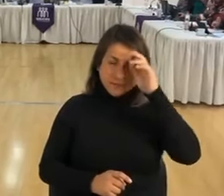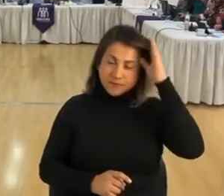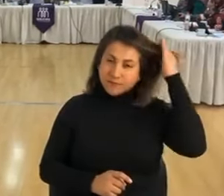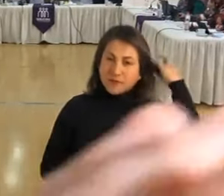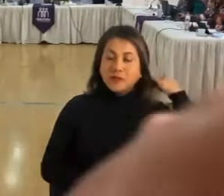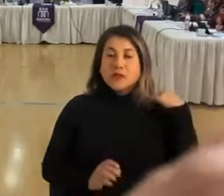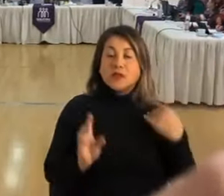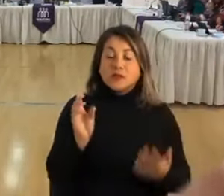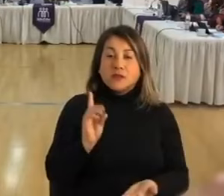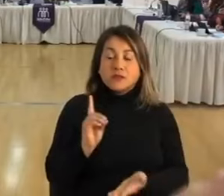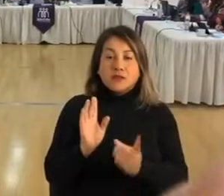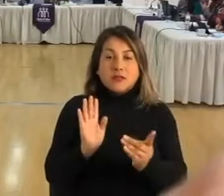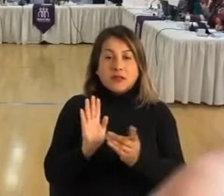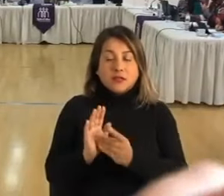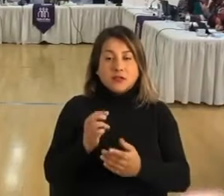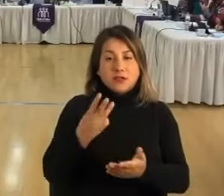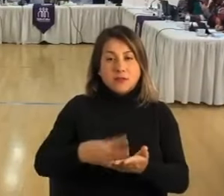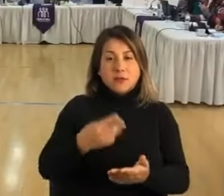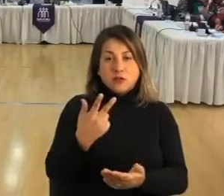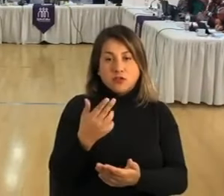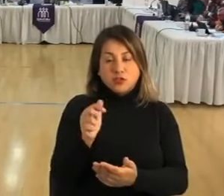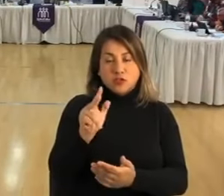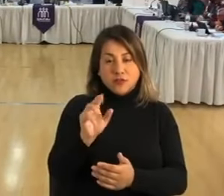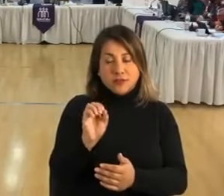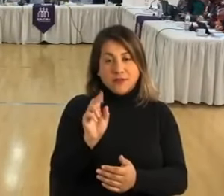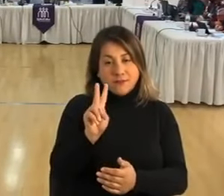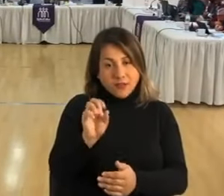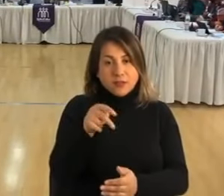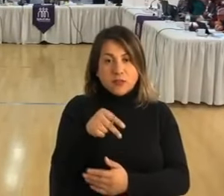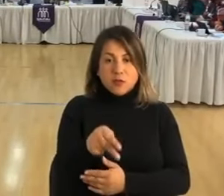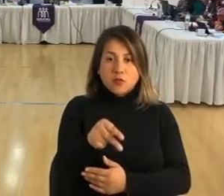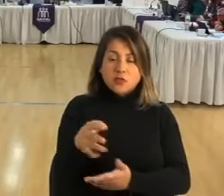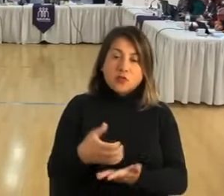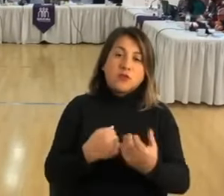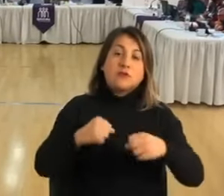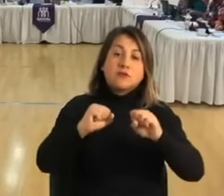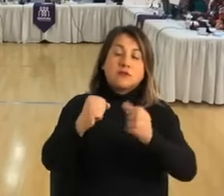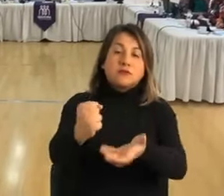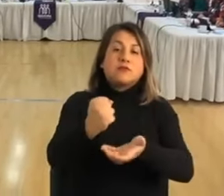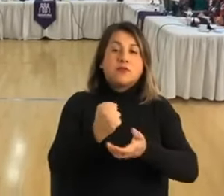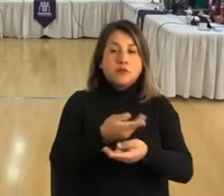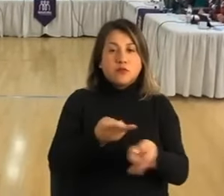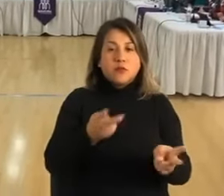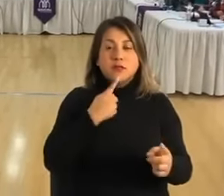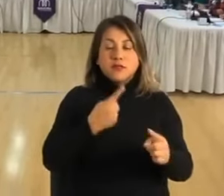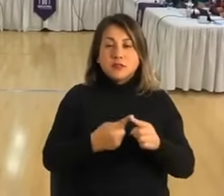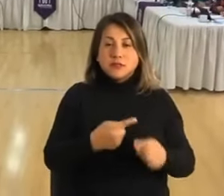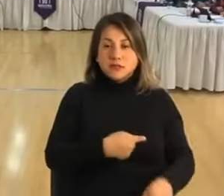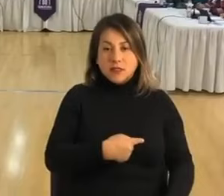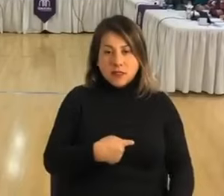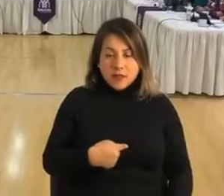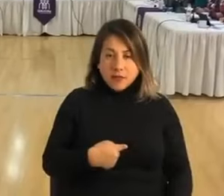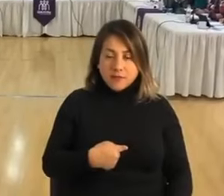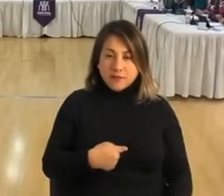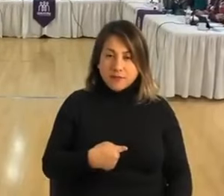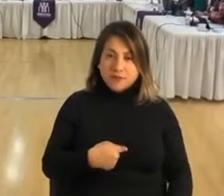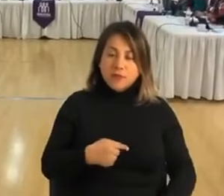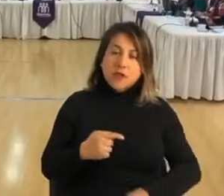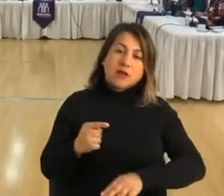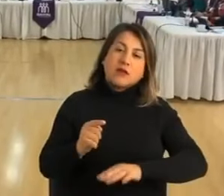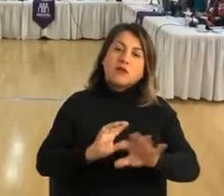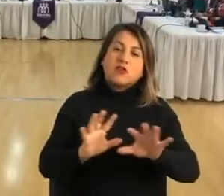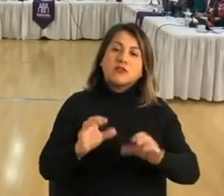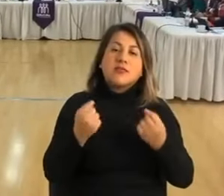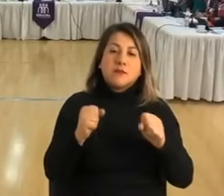Por el decreto alcaldicio 3.890, fecha 20 de junio, se adjudicó la licitación licitación pública denominada Suministro de Implementación